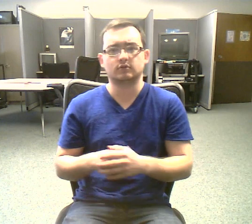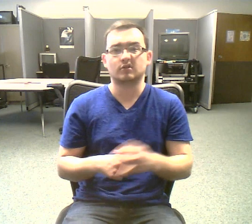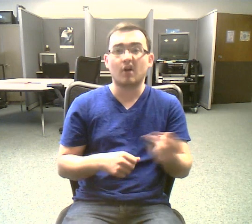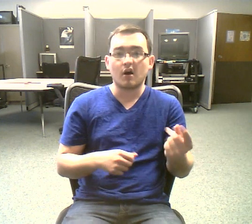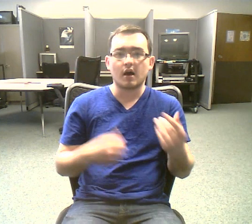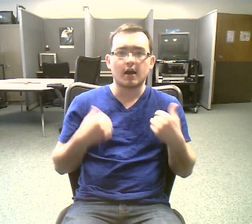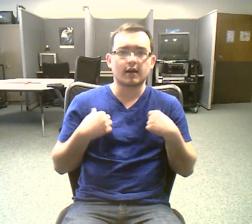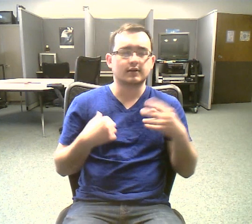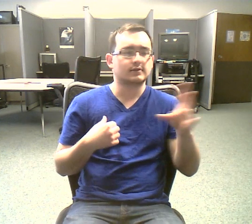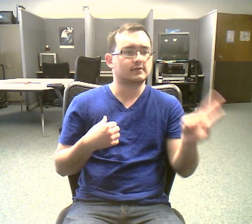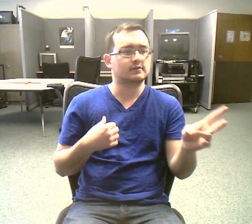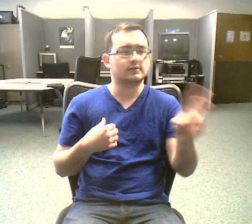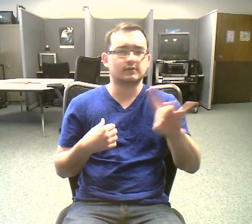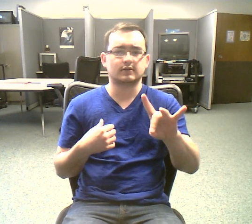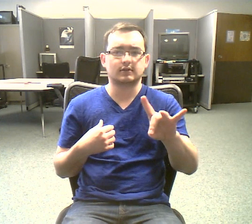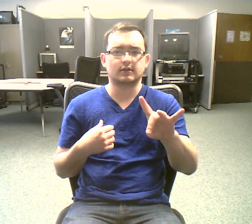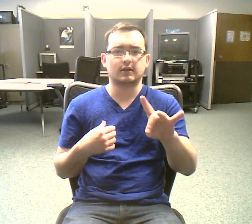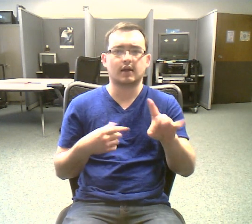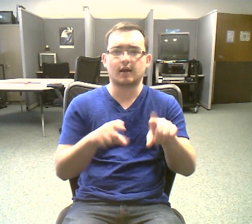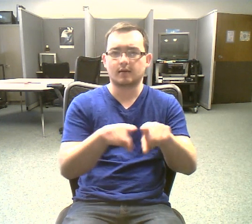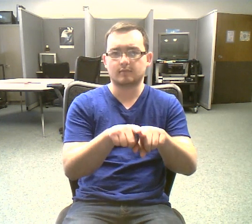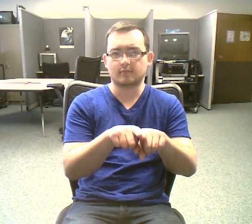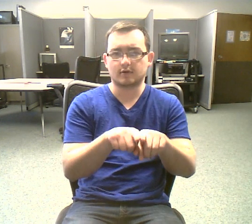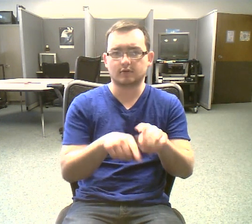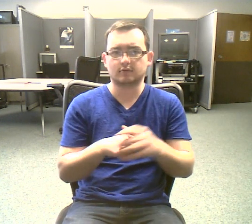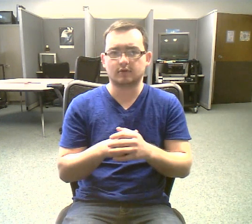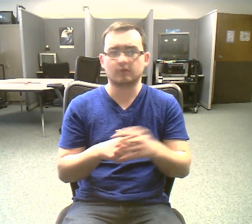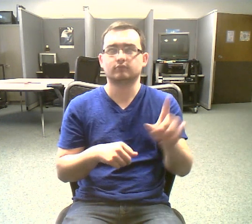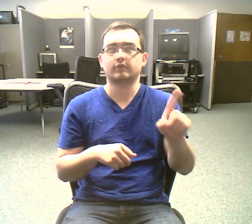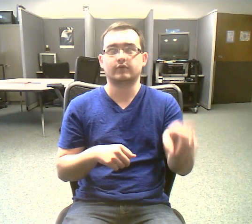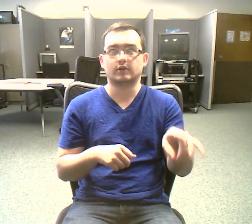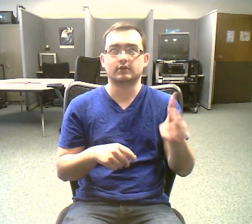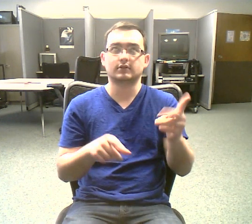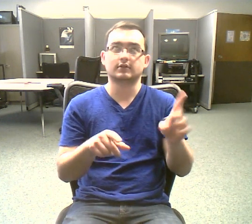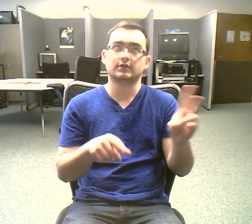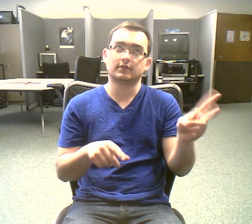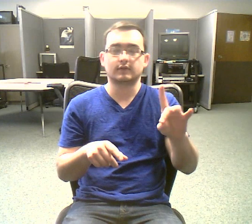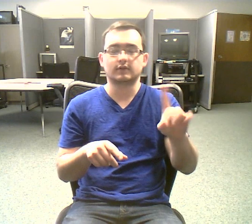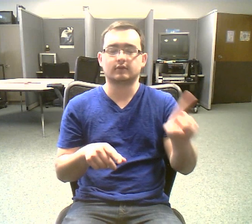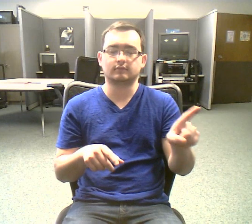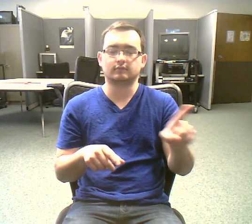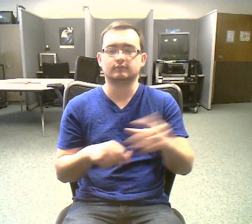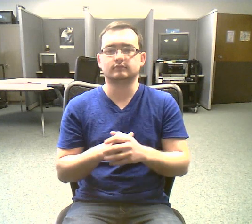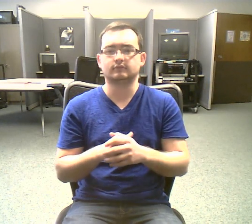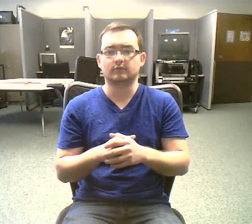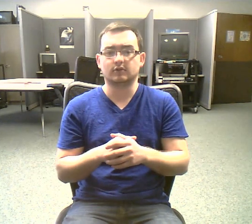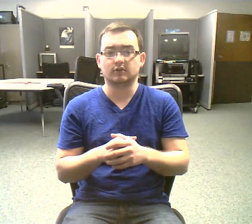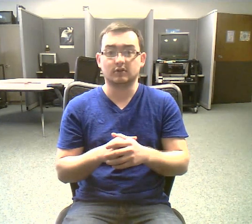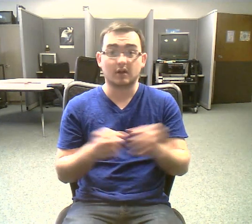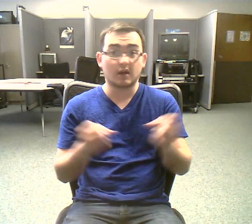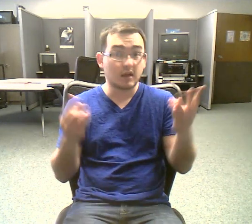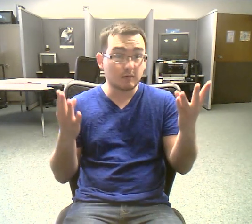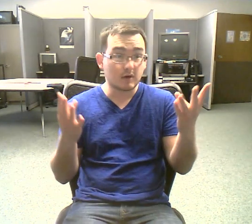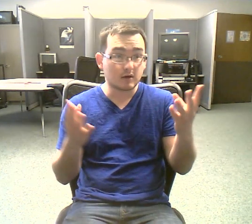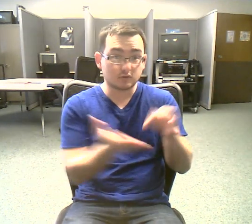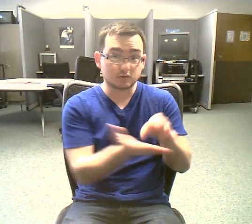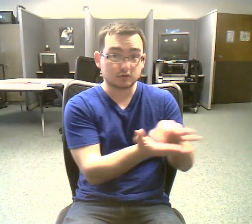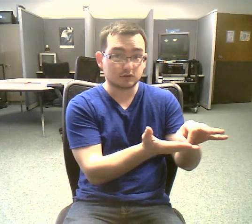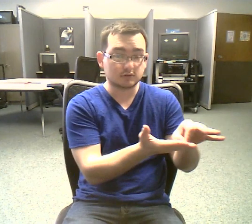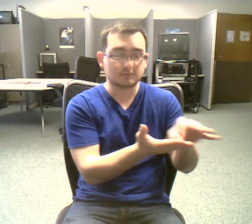The number of chromosomes is not related to the intelligence or the complexity of the creature. There's actually a crawfish that has